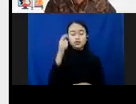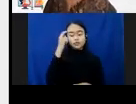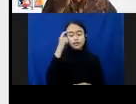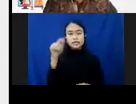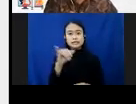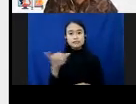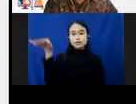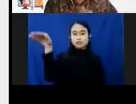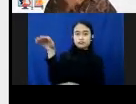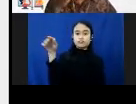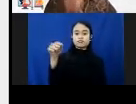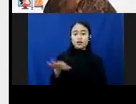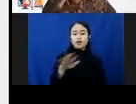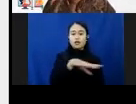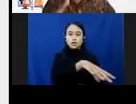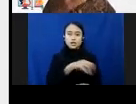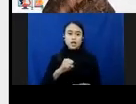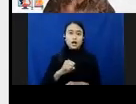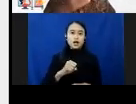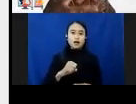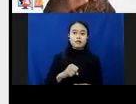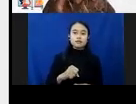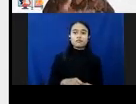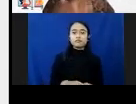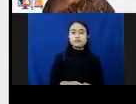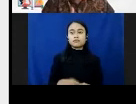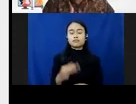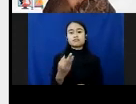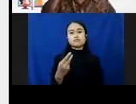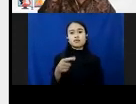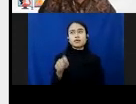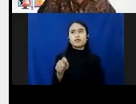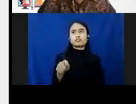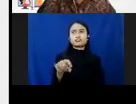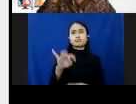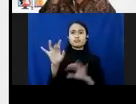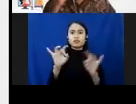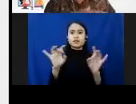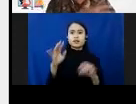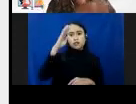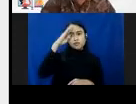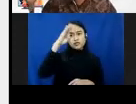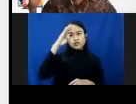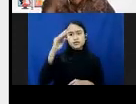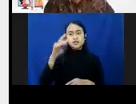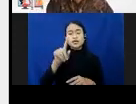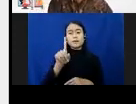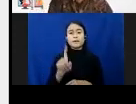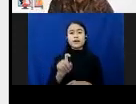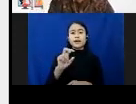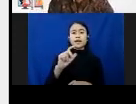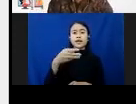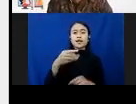diinterrogasi, diadilin. Walaupun beberapa kasus lainnya, polisi menggunakan restoratif justice dan diperisi. Tidak bisa lanjut.